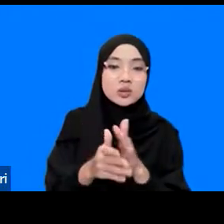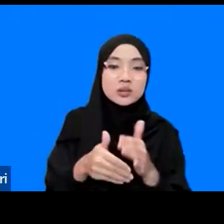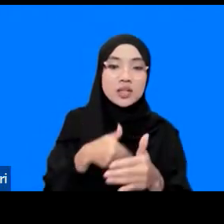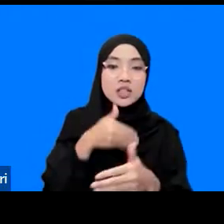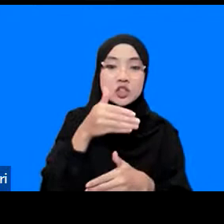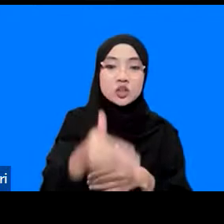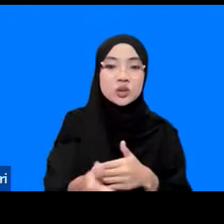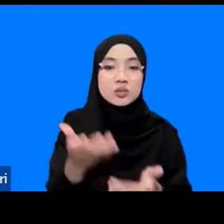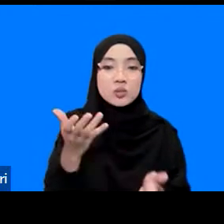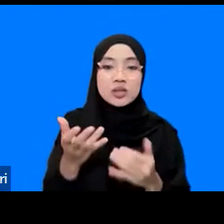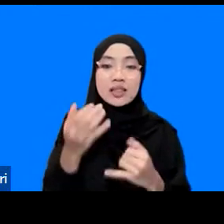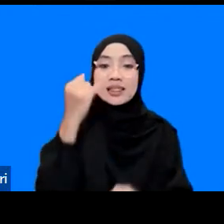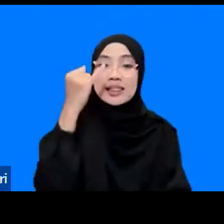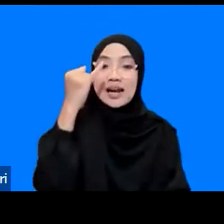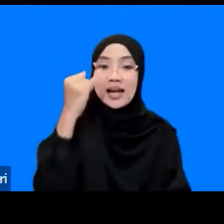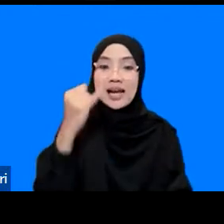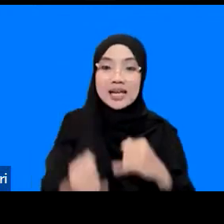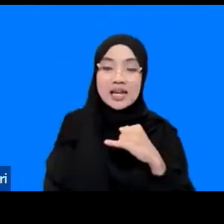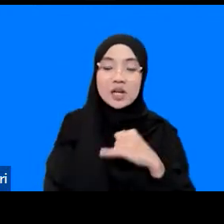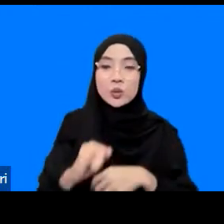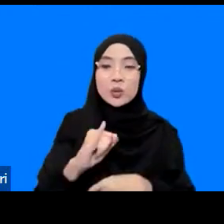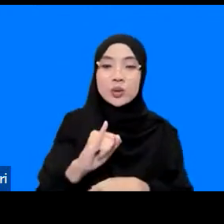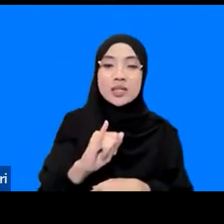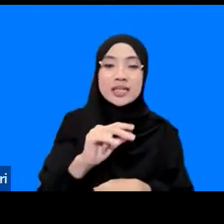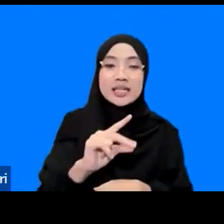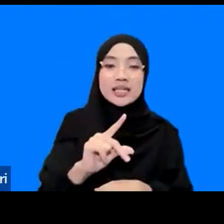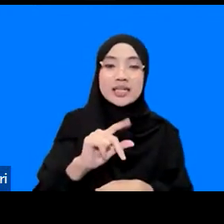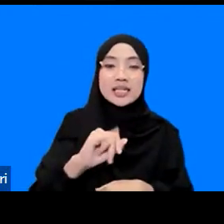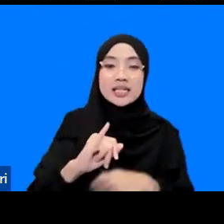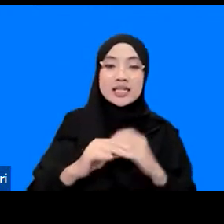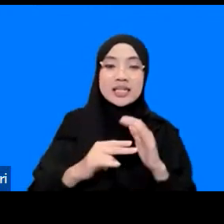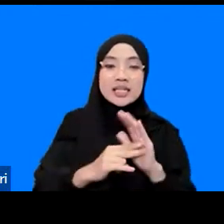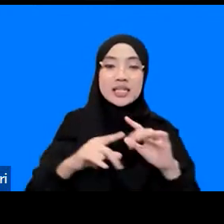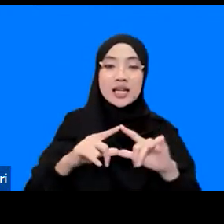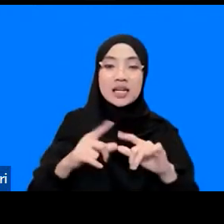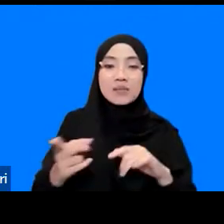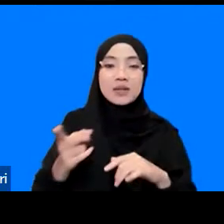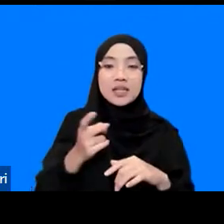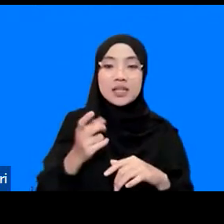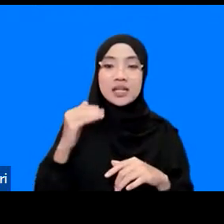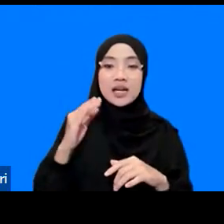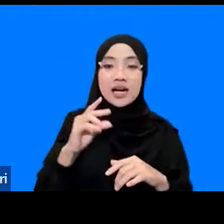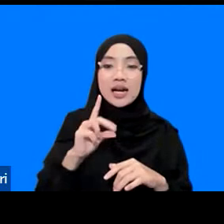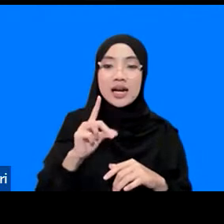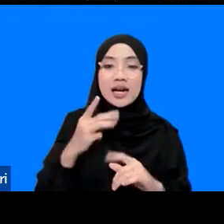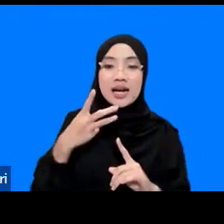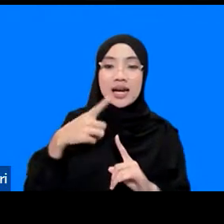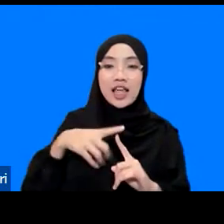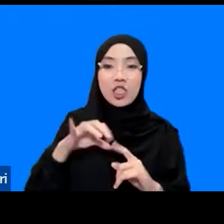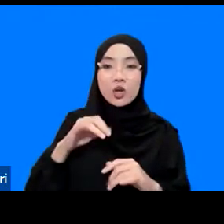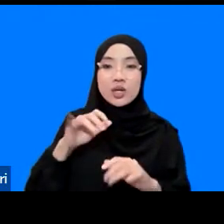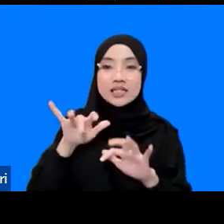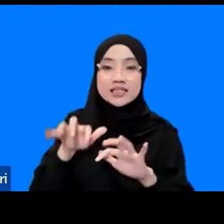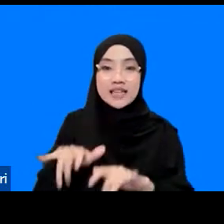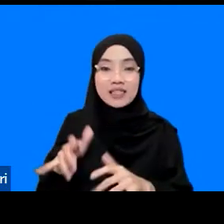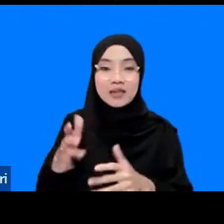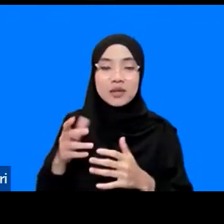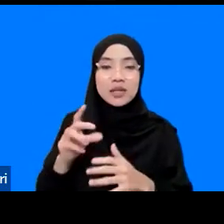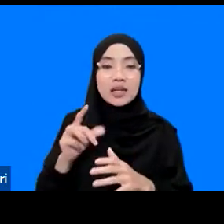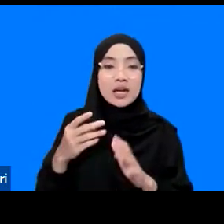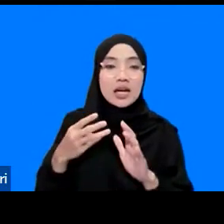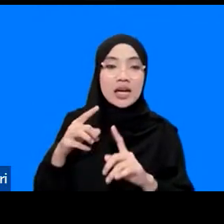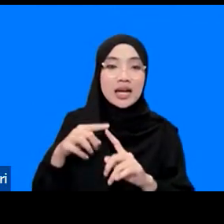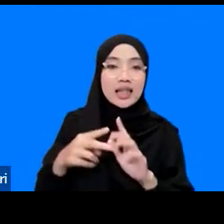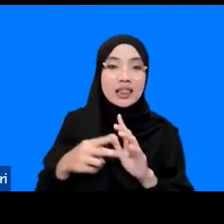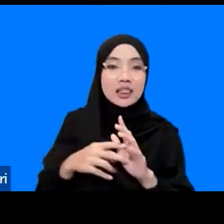mungkin terakhir ini Kak Irina ada pertanyaan dari Kak Retno yang ada di kolom chat atau mungkin Kak Retno bisa